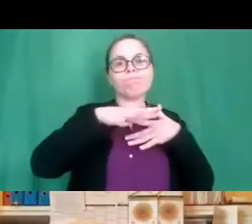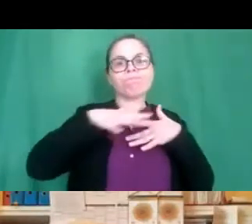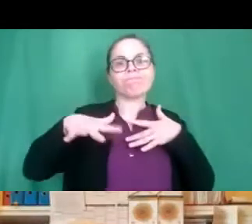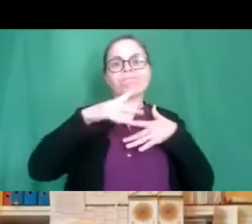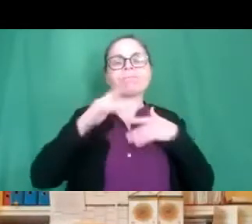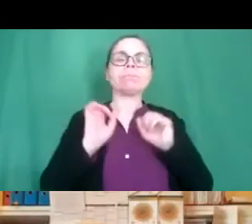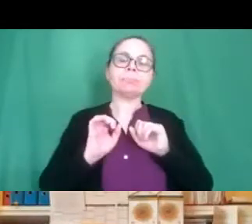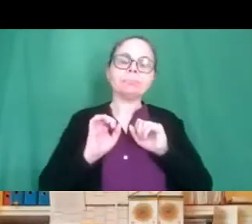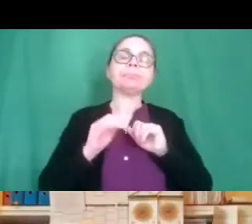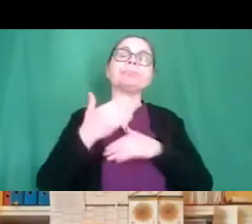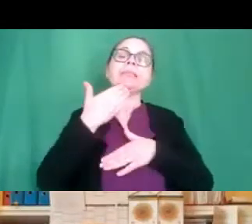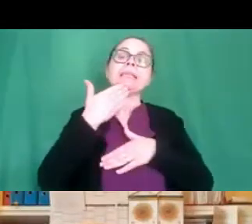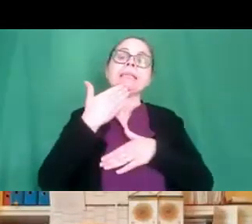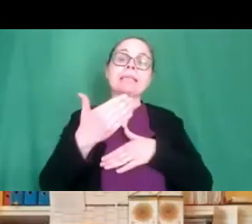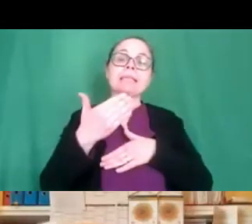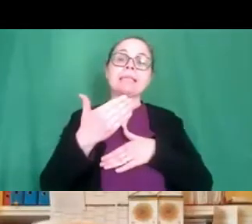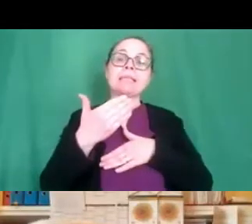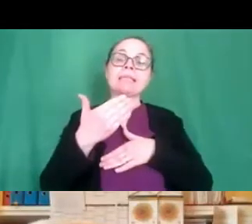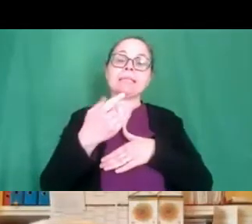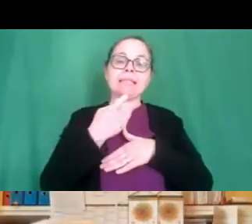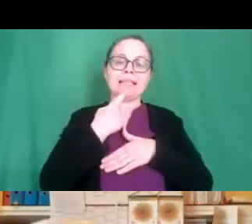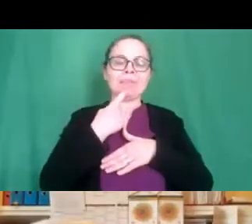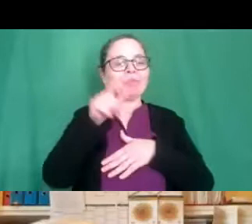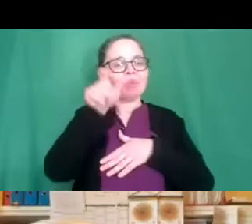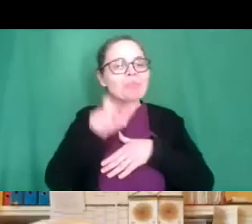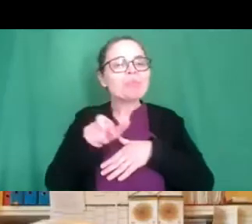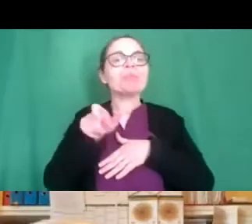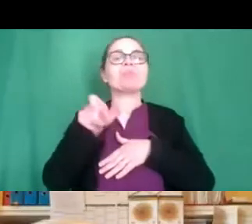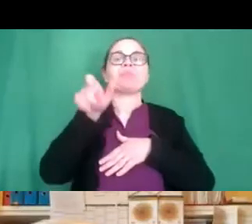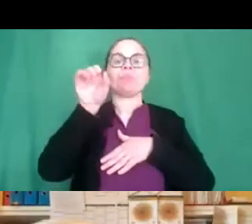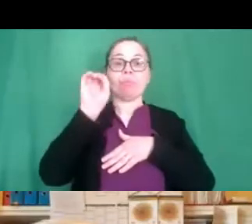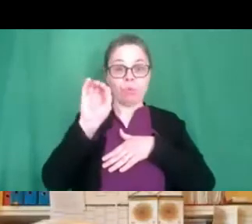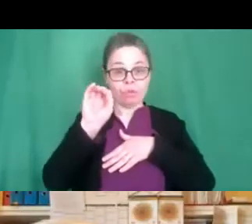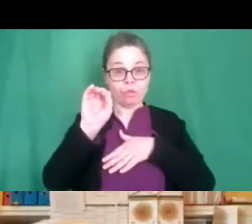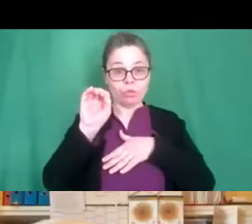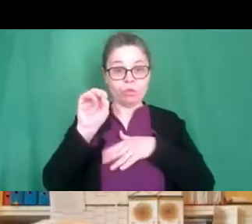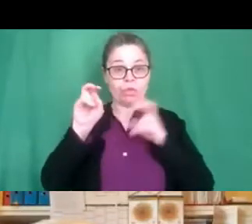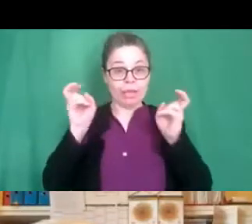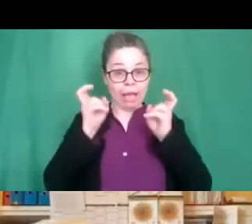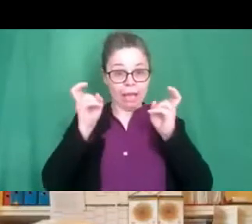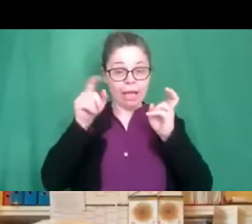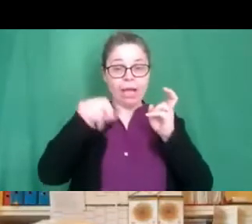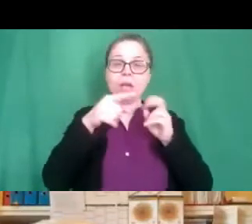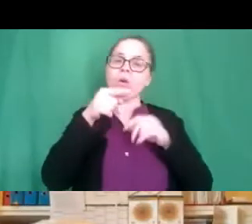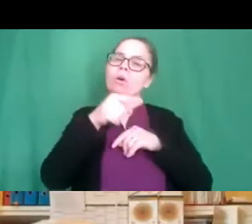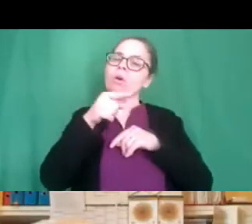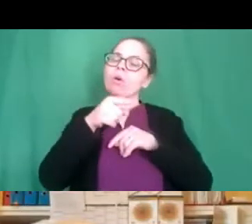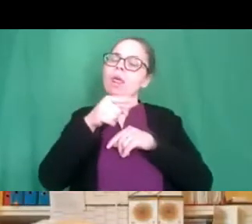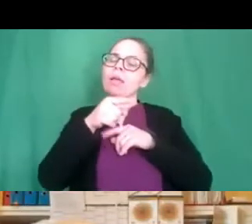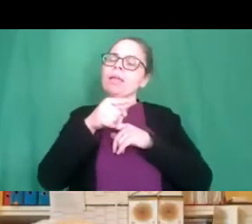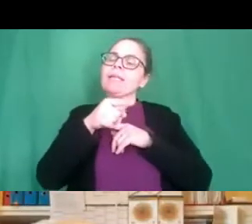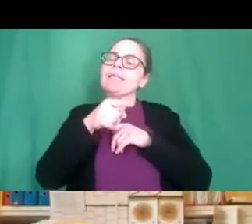ringrazio particolarmente la professoressa Caccaro che insomma abbiamo conosciuto essere veramente una grande